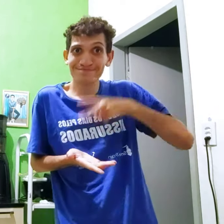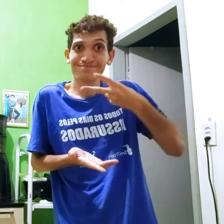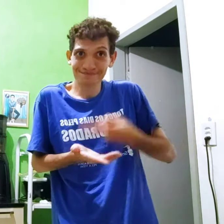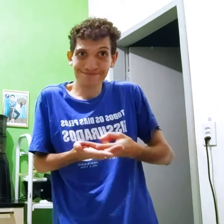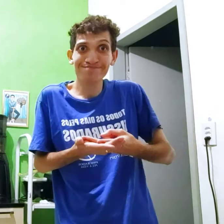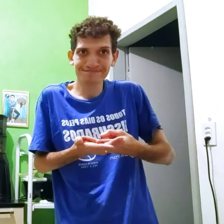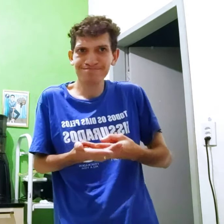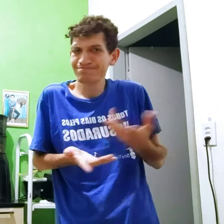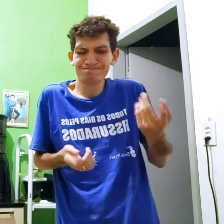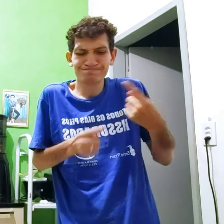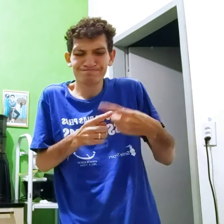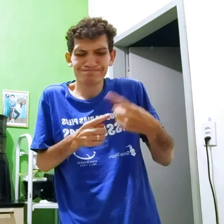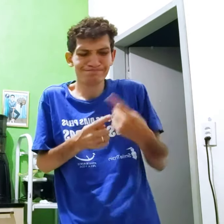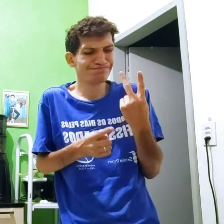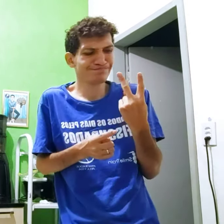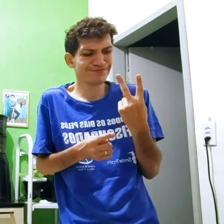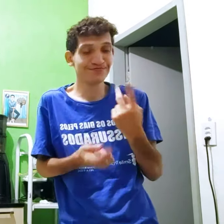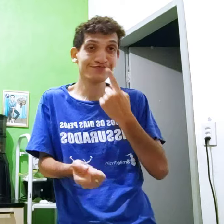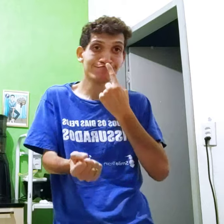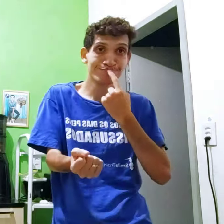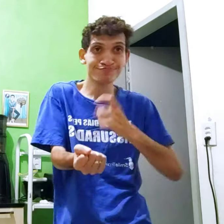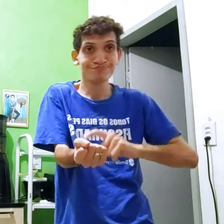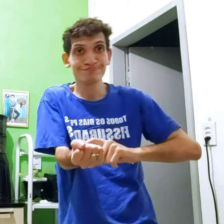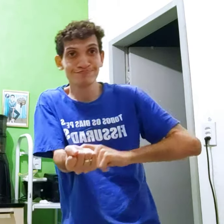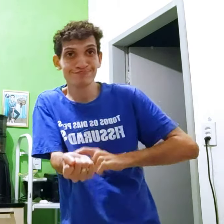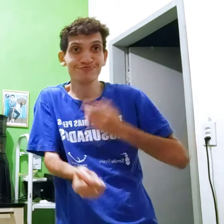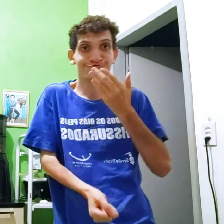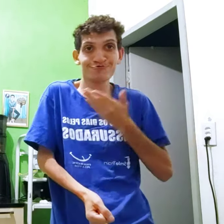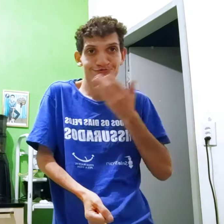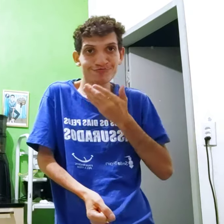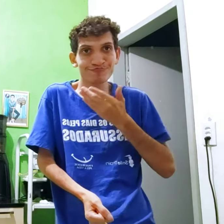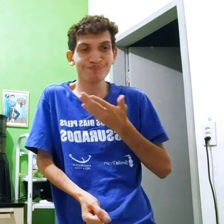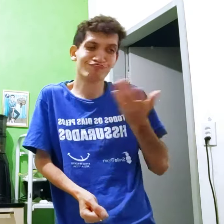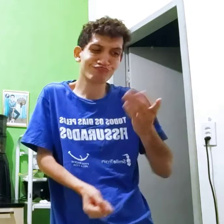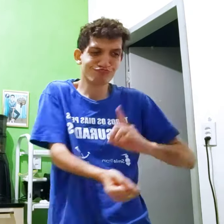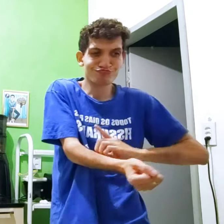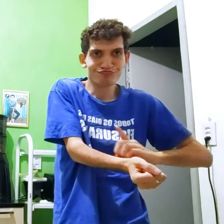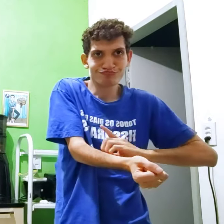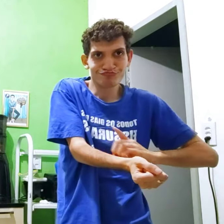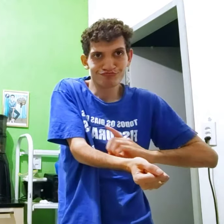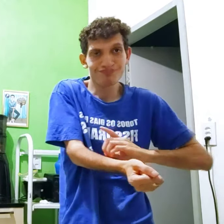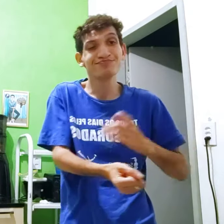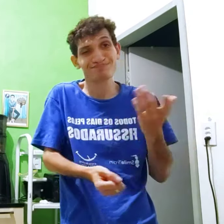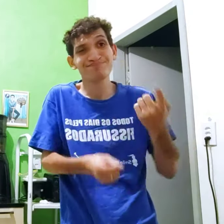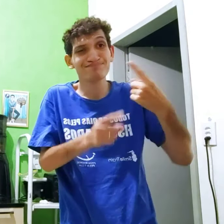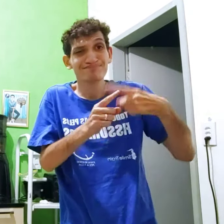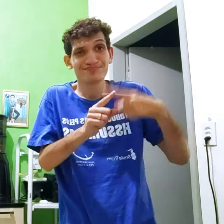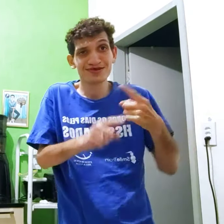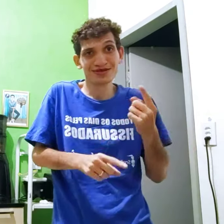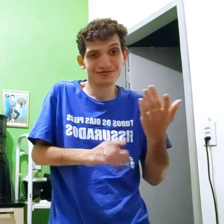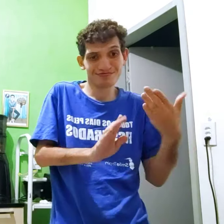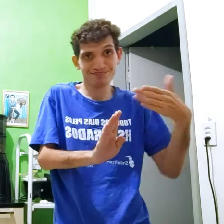dois caminhos Para traduzir Por que dois? Assim, sangue, glicose e assim